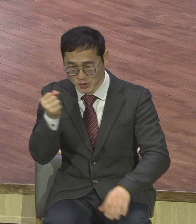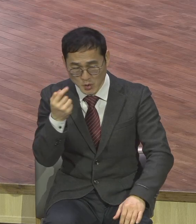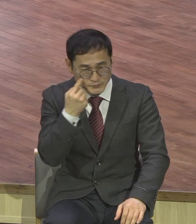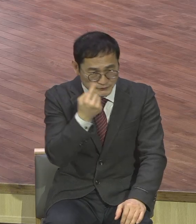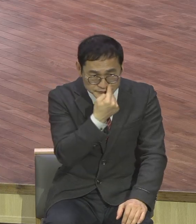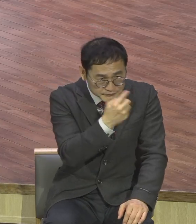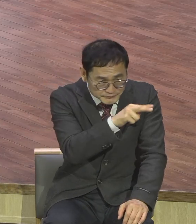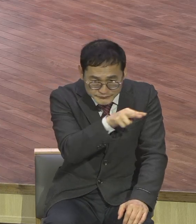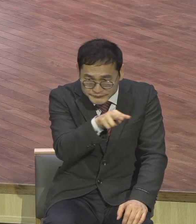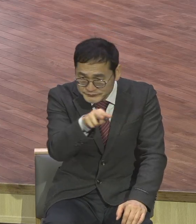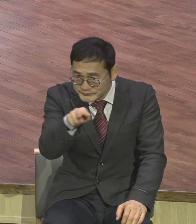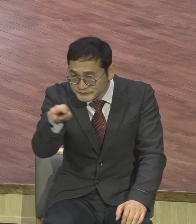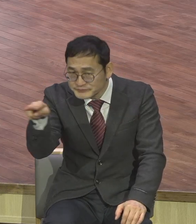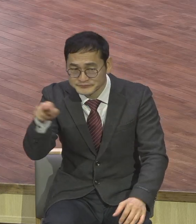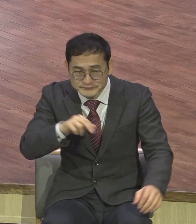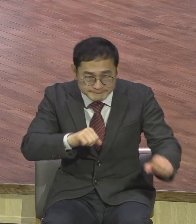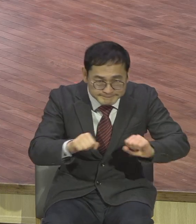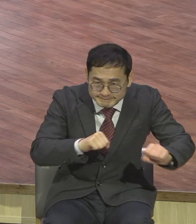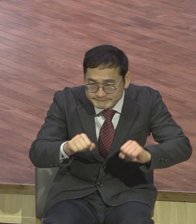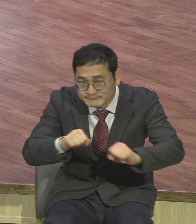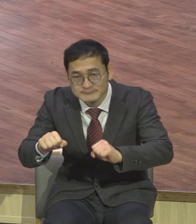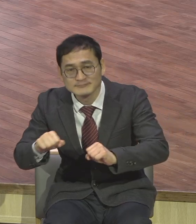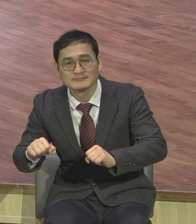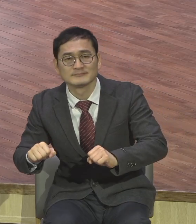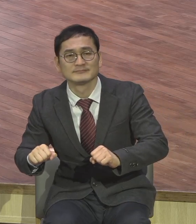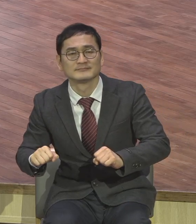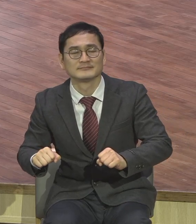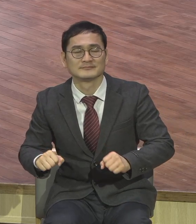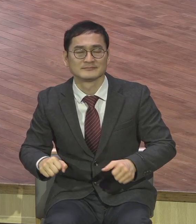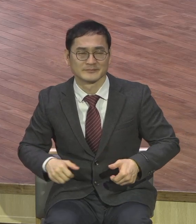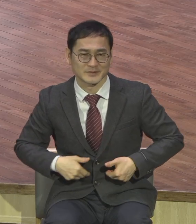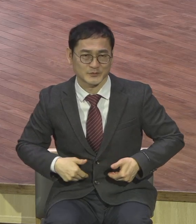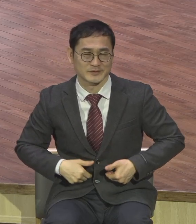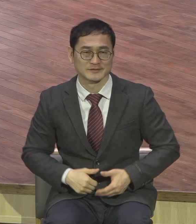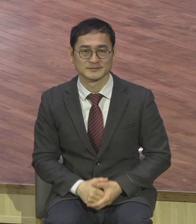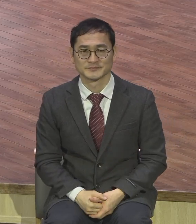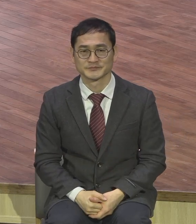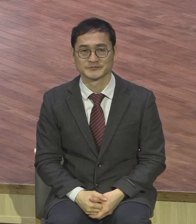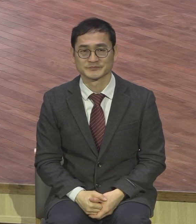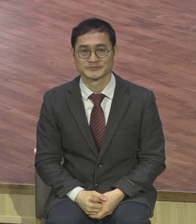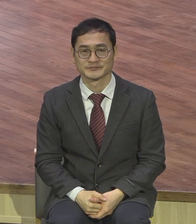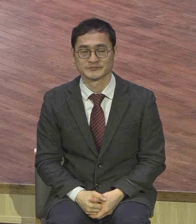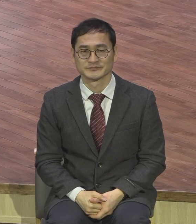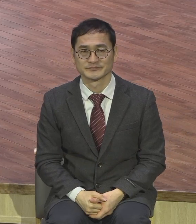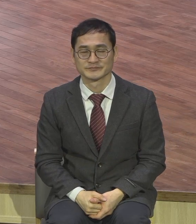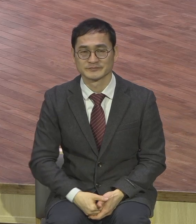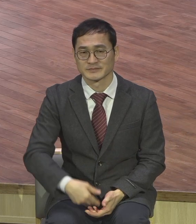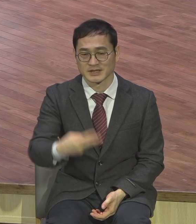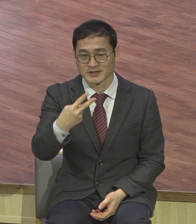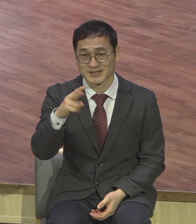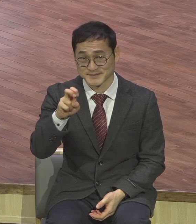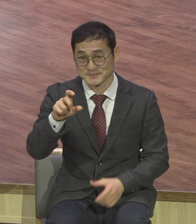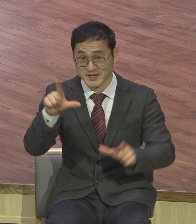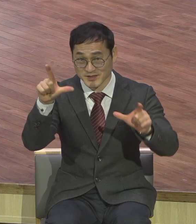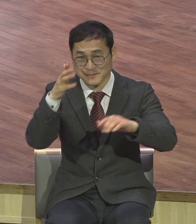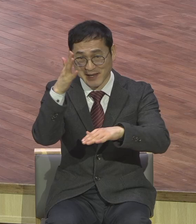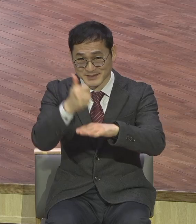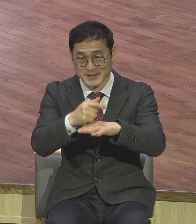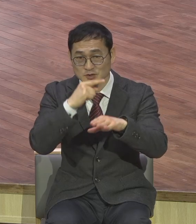우리가 내디뎌 내디뎌 영계 모든 성도들 2020년 마지막 주일 하나님의